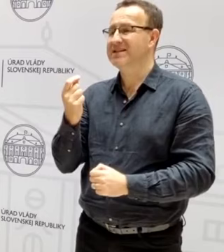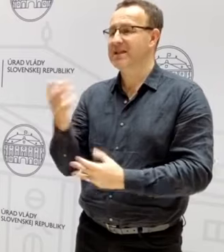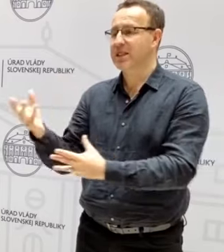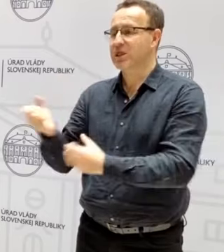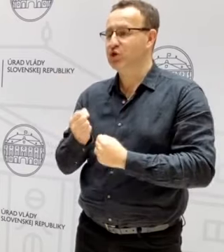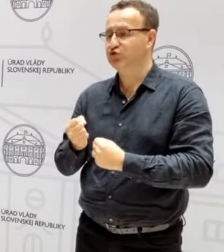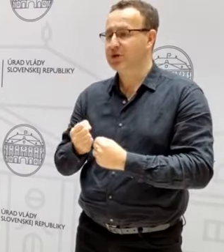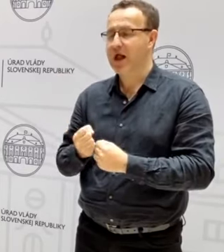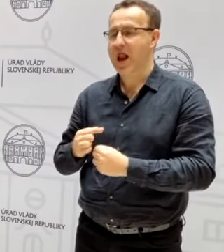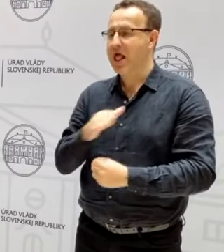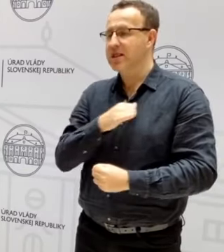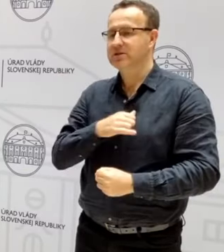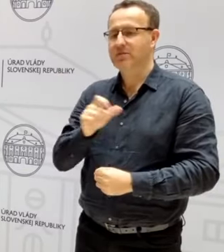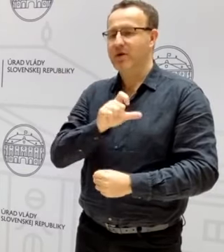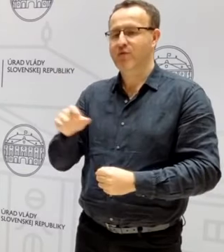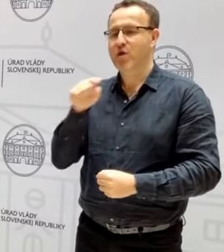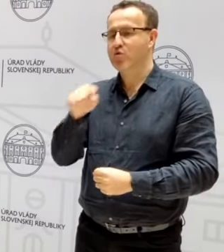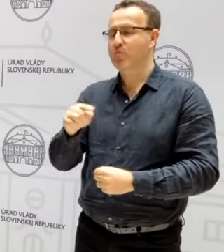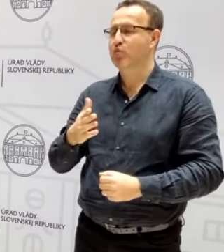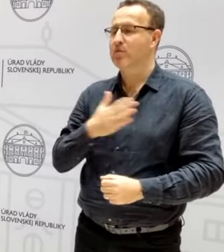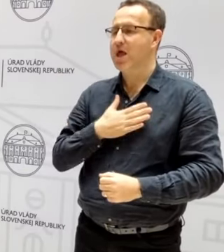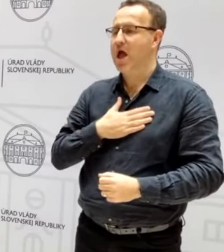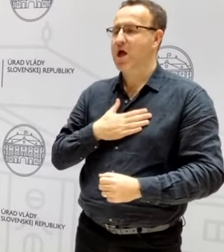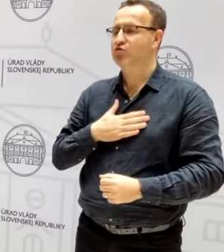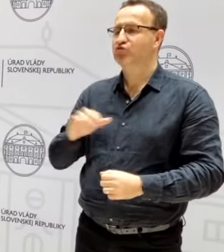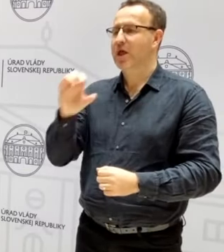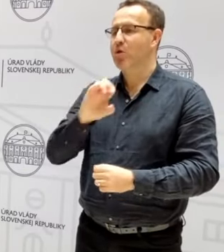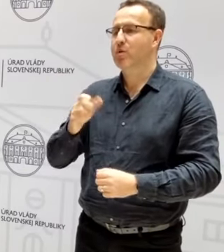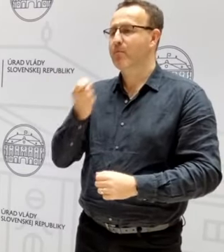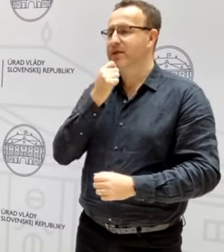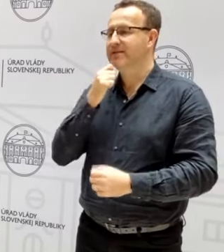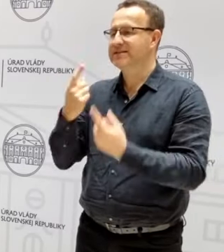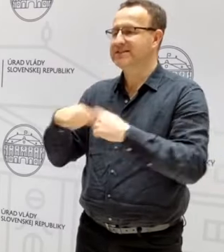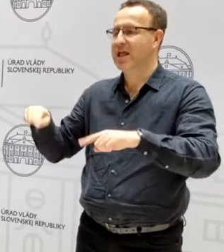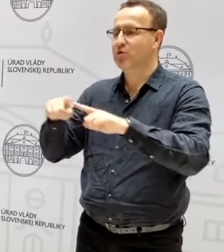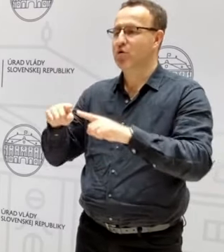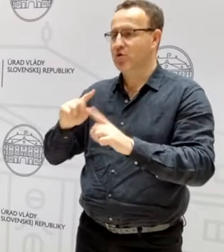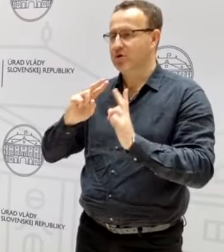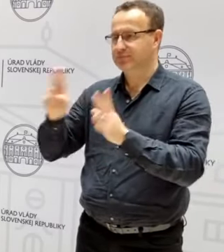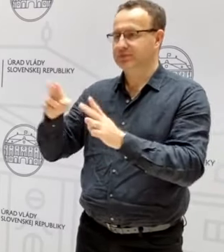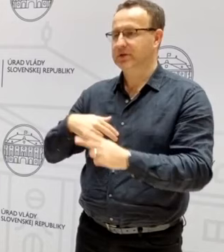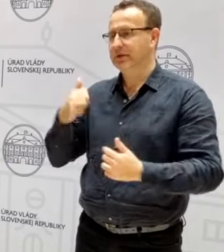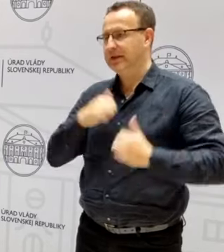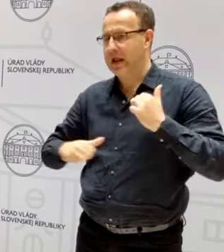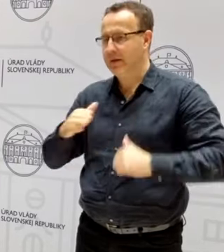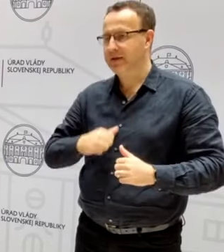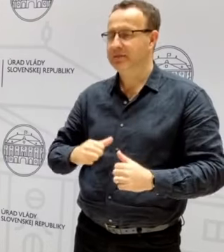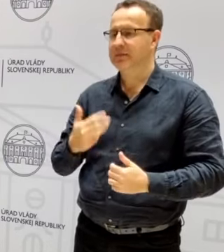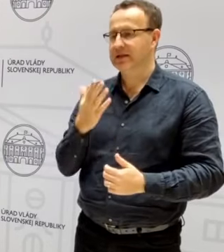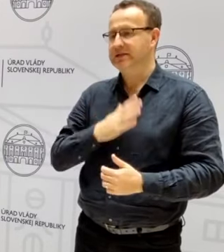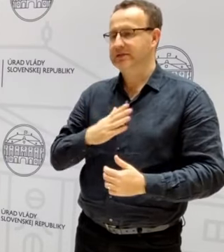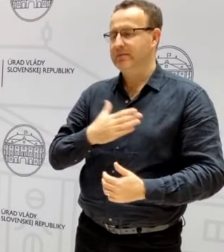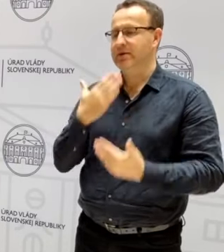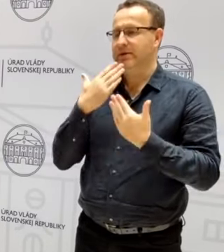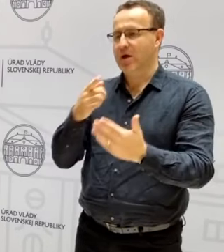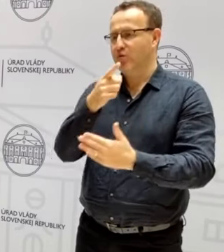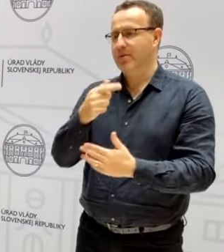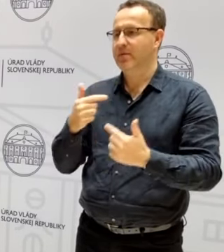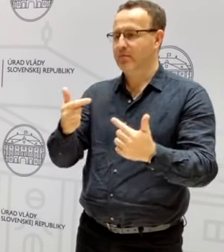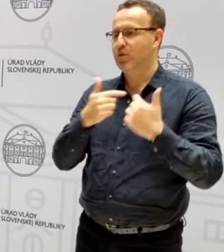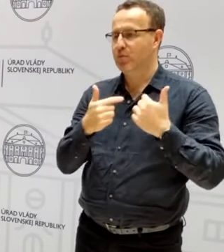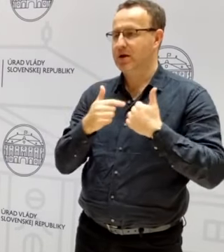ale nechcem, aby kvôli tomu náš agropotravenarský sektor naďalej trpel a chcem sa osobitne poďakovať za podporu